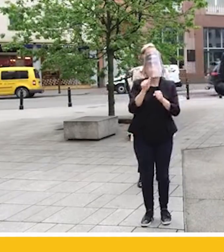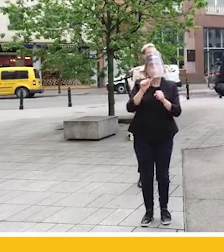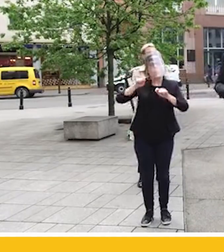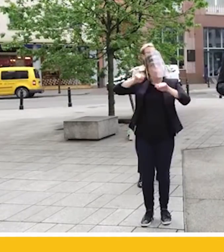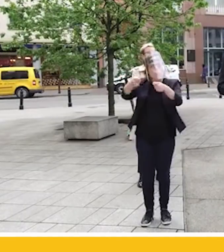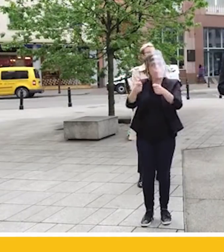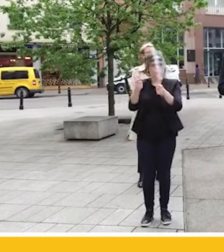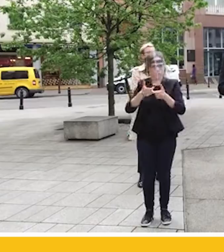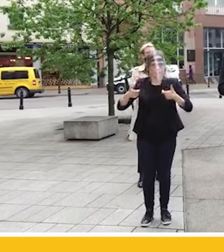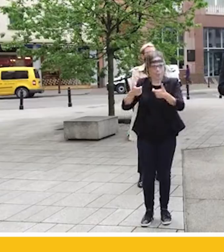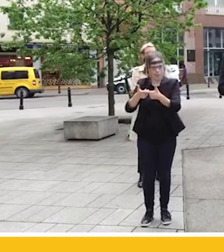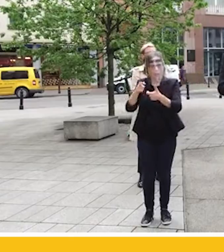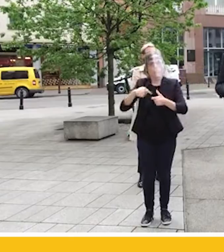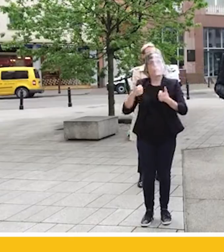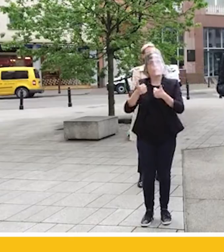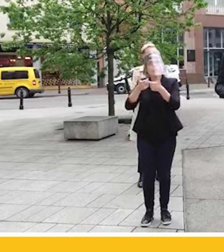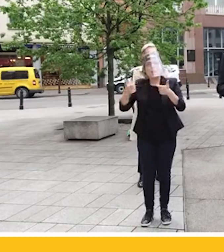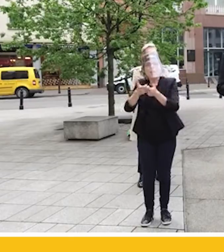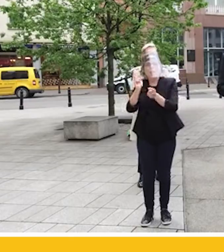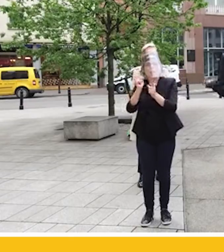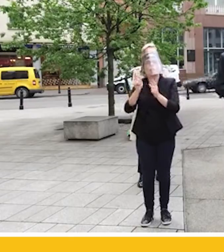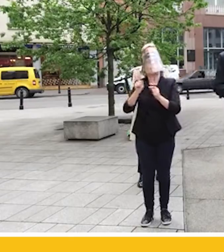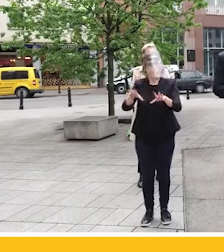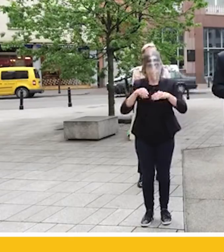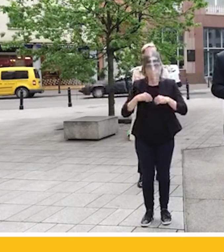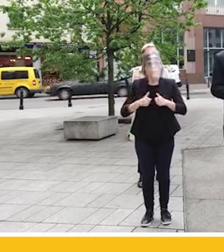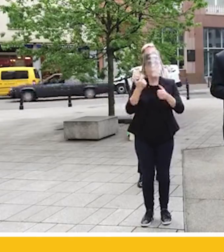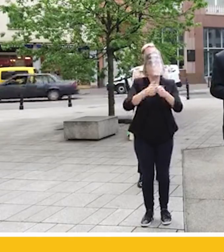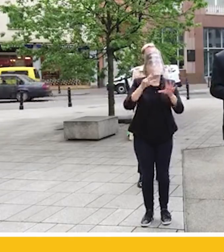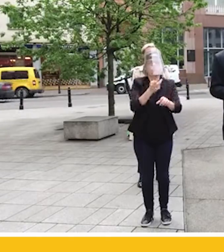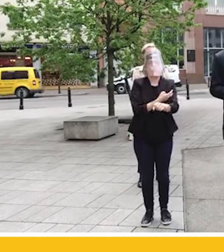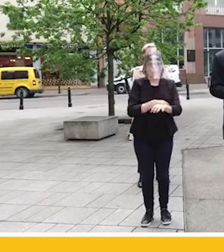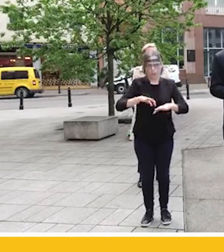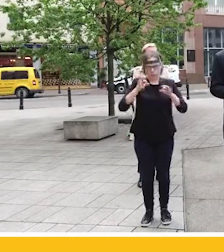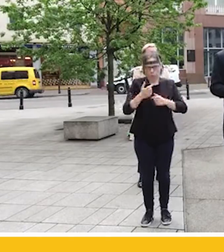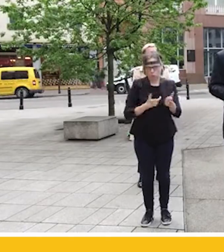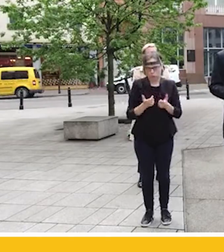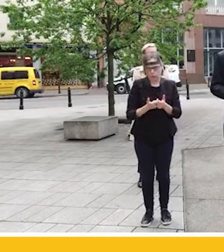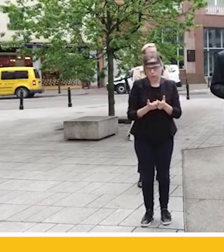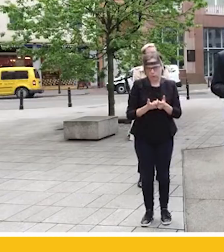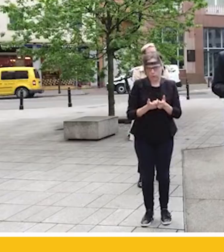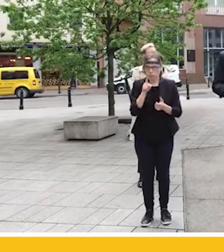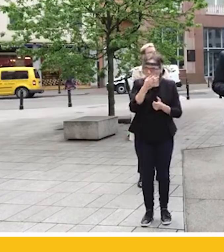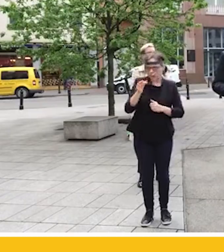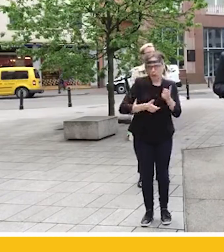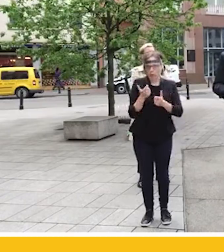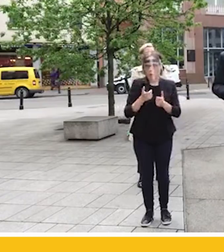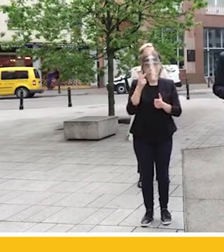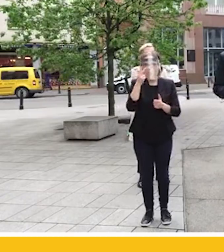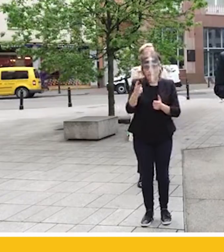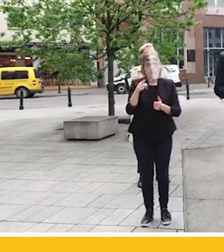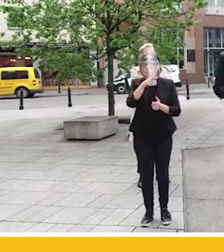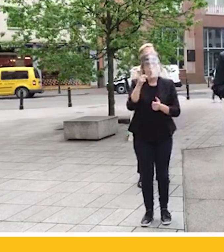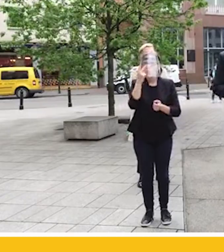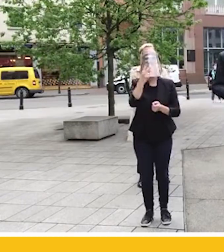Senat wypuścił tę ustawę jak najszybciej, żeby można było przeprowadzić wybory 28 czerwca. Więc jest to historia nie o dobru